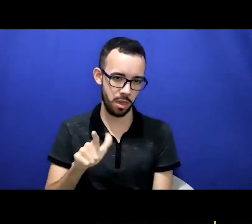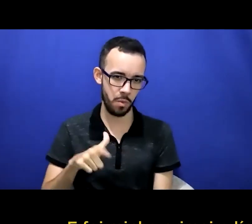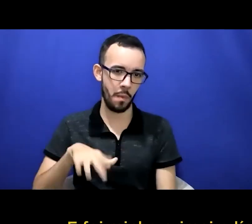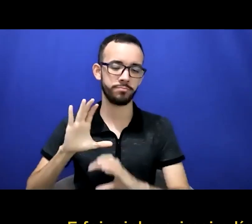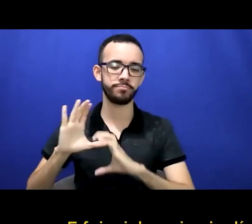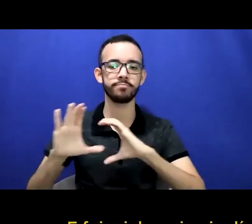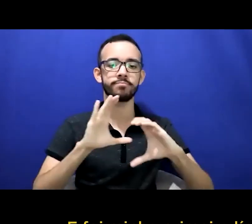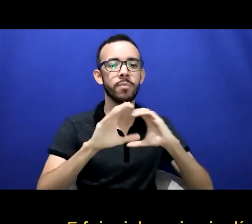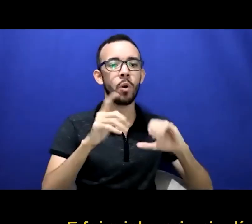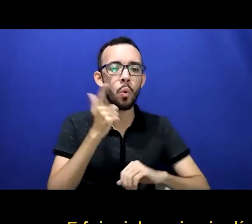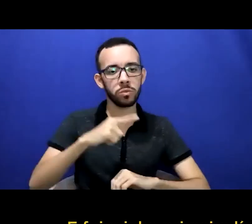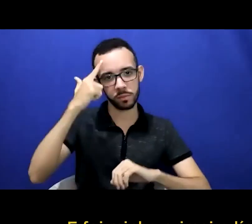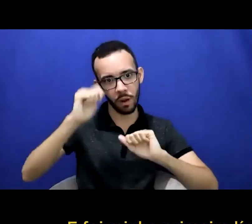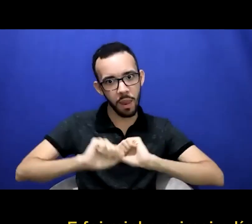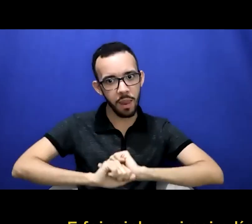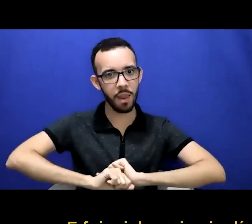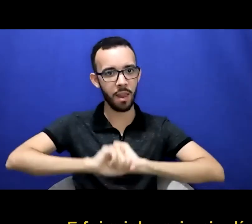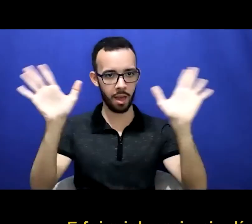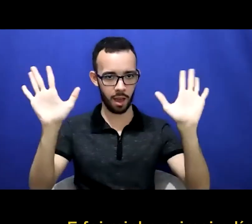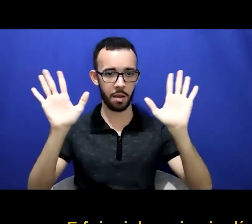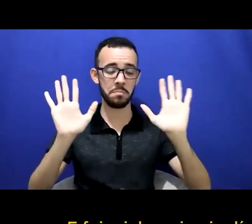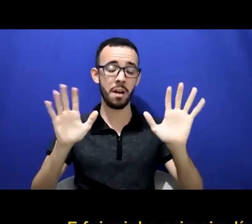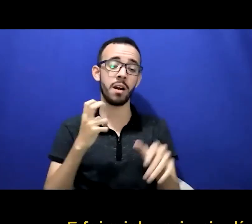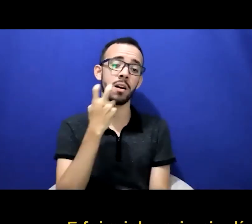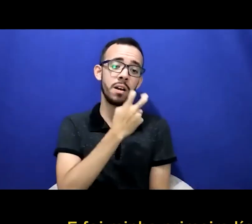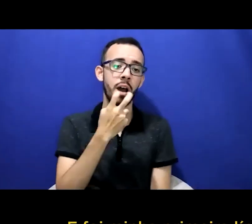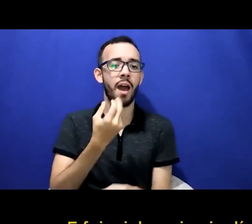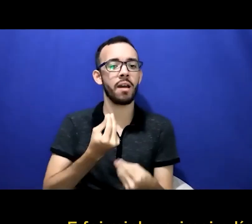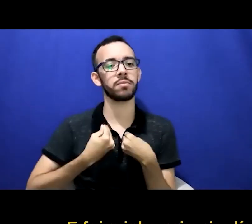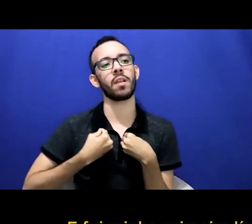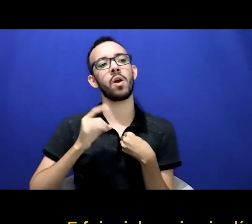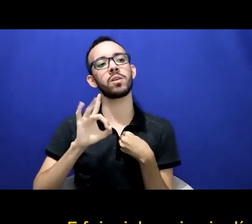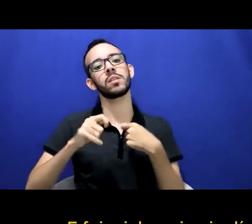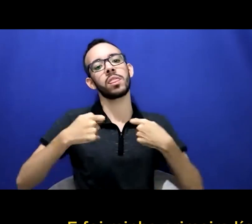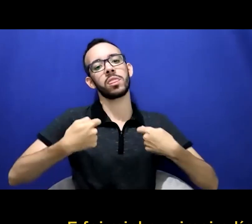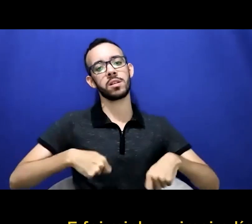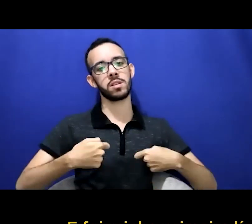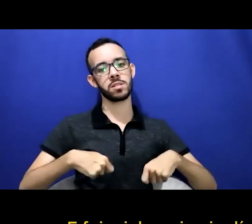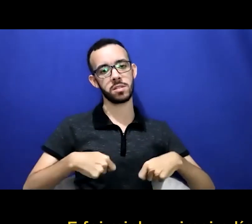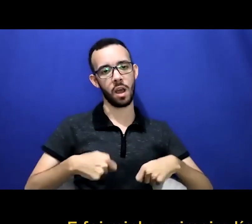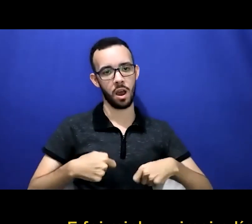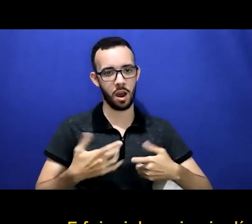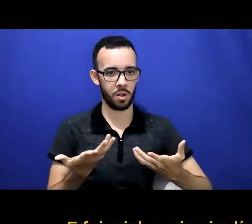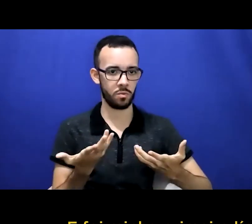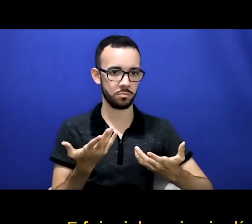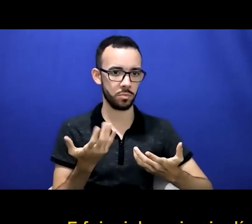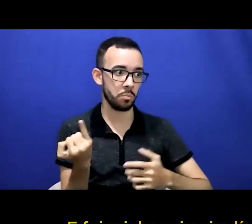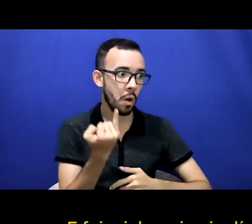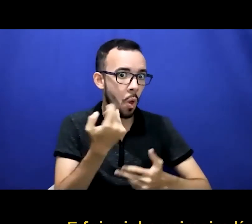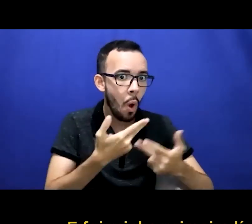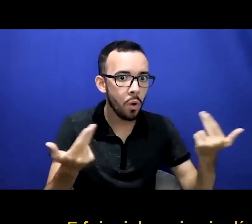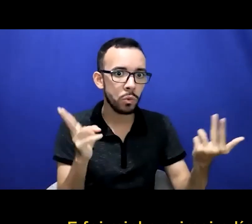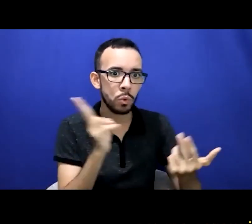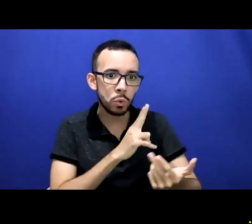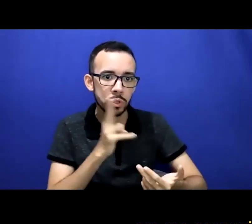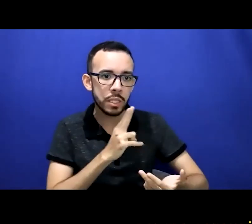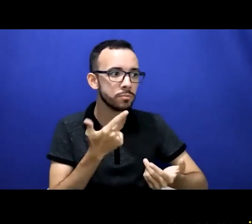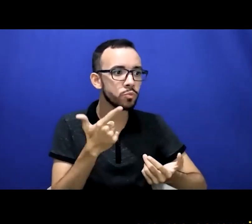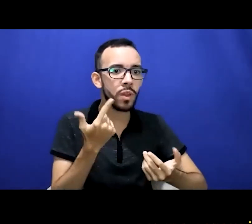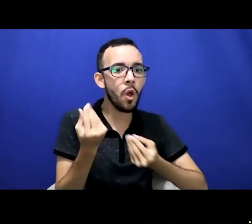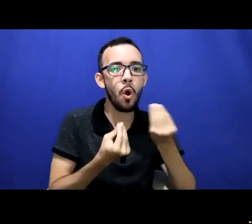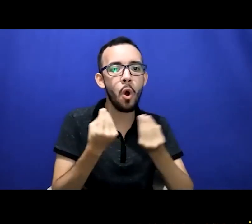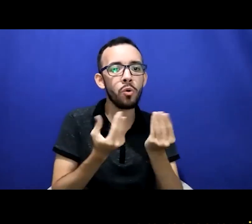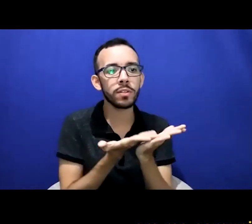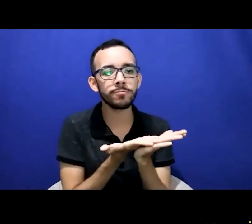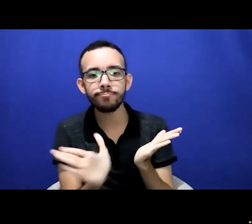e foi minha minha primeira língua posteriormente eu adquiri a libras e me sinto mais confortável em